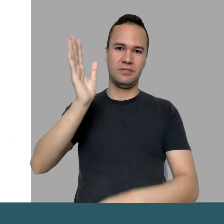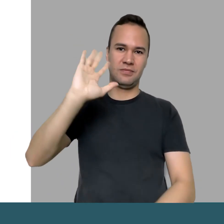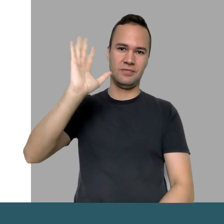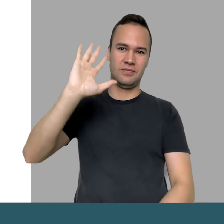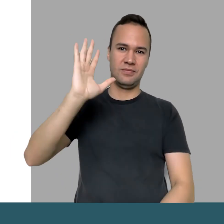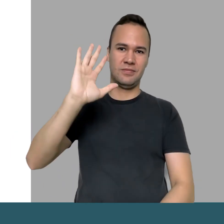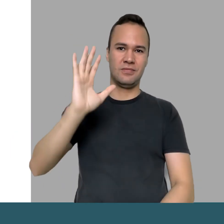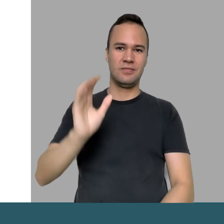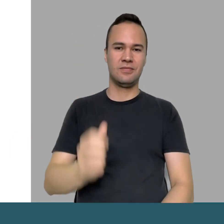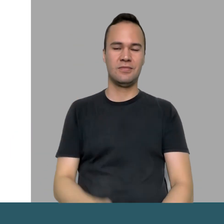E aí E aí E